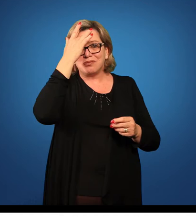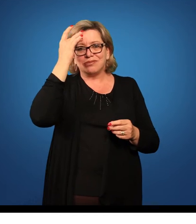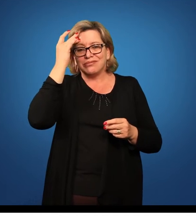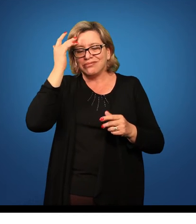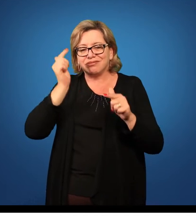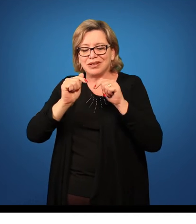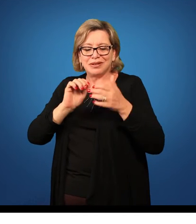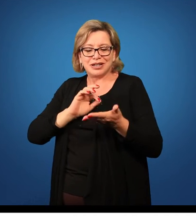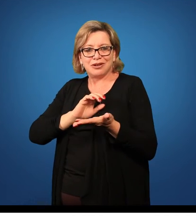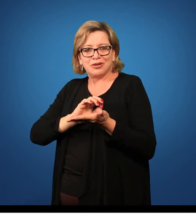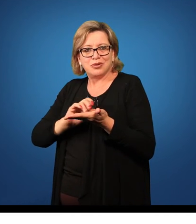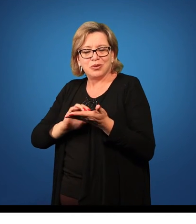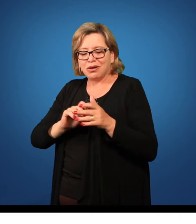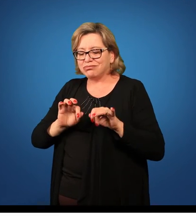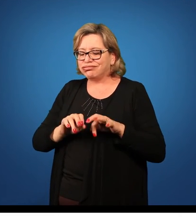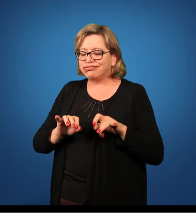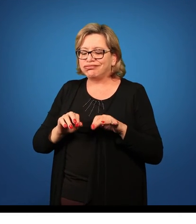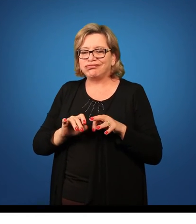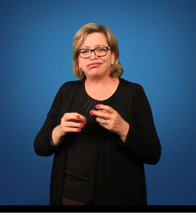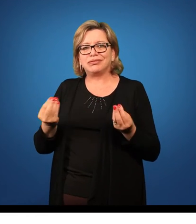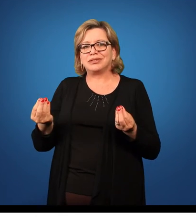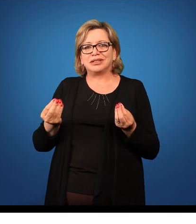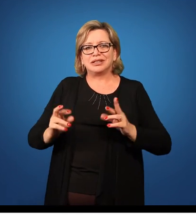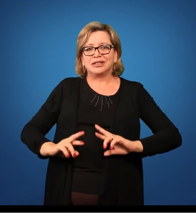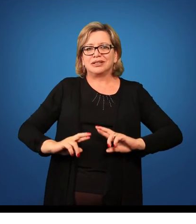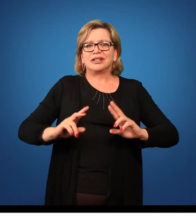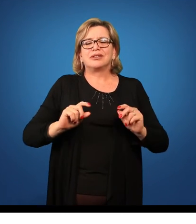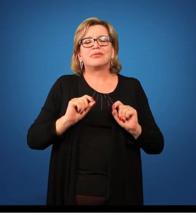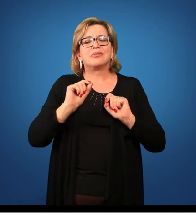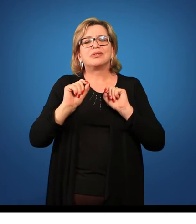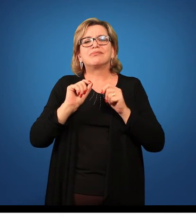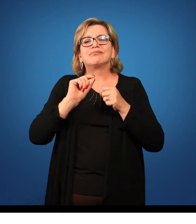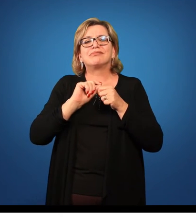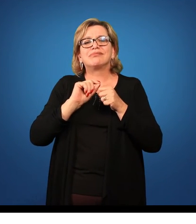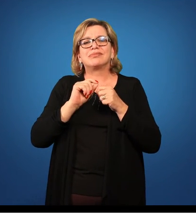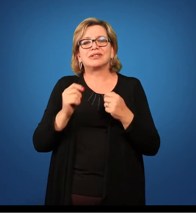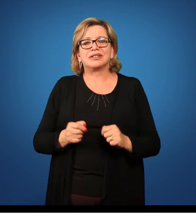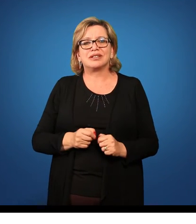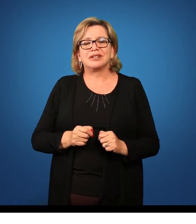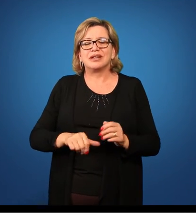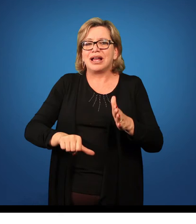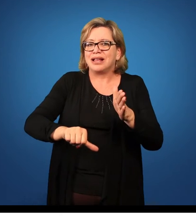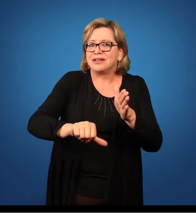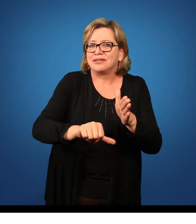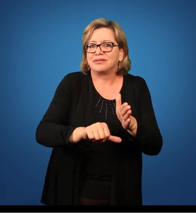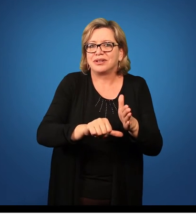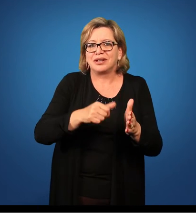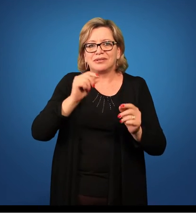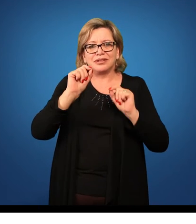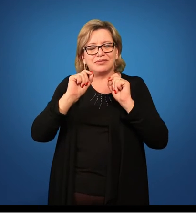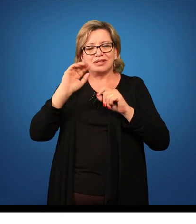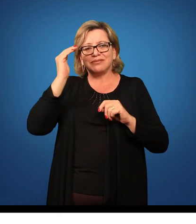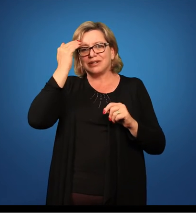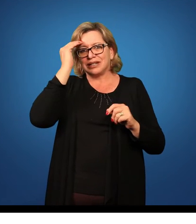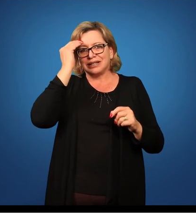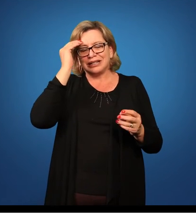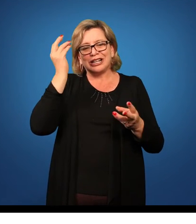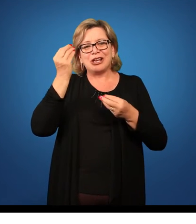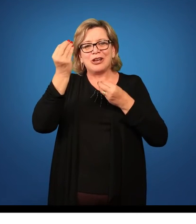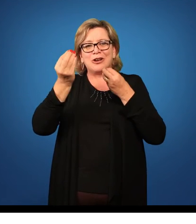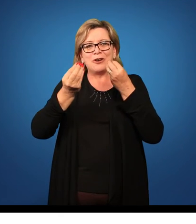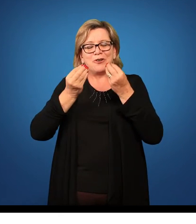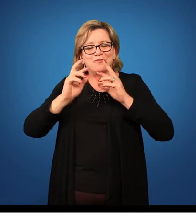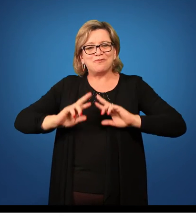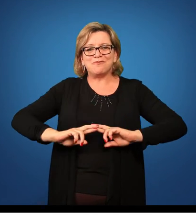diante. Bom, e aí, o que fazemos? Então, primeiramente, procuramos entender a grandeza